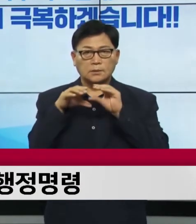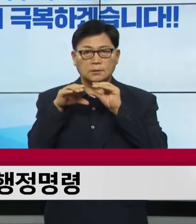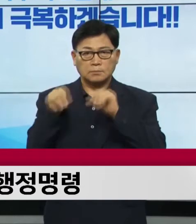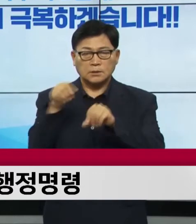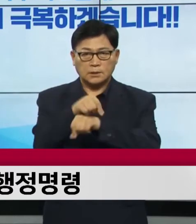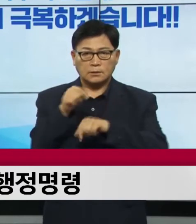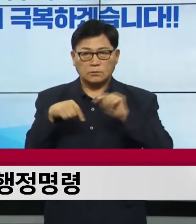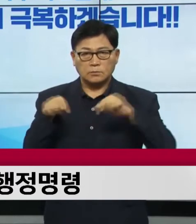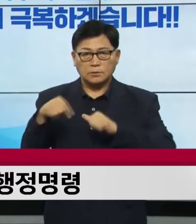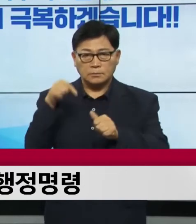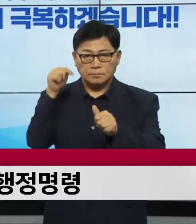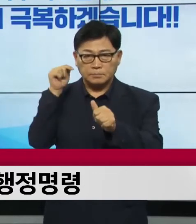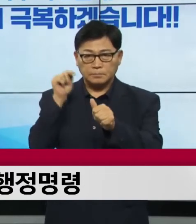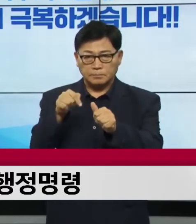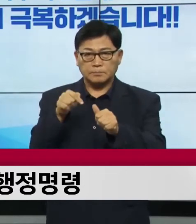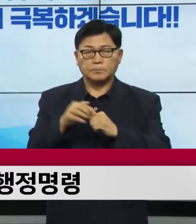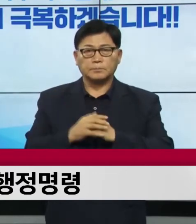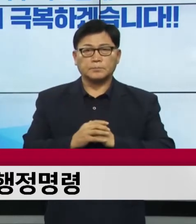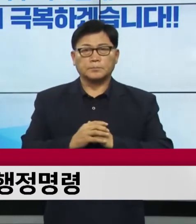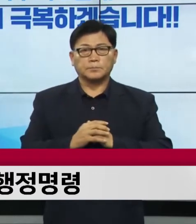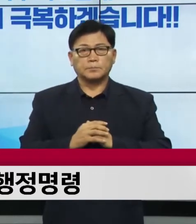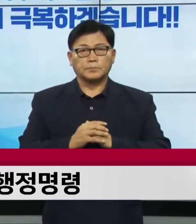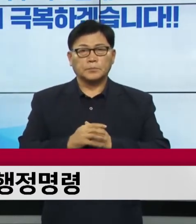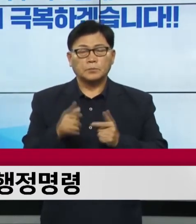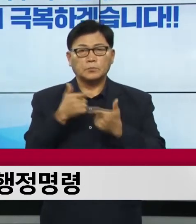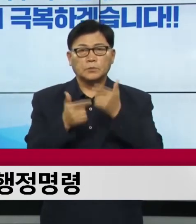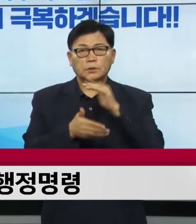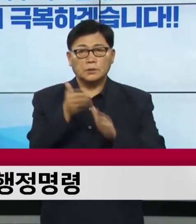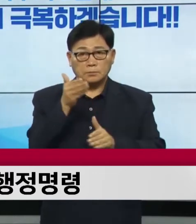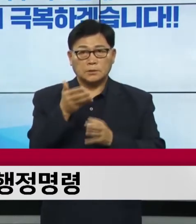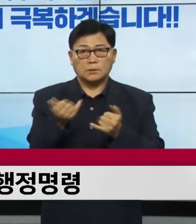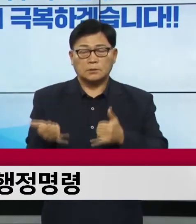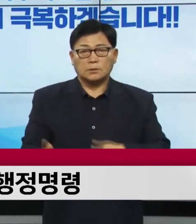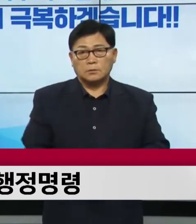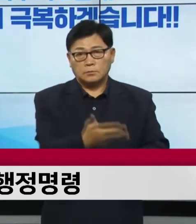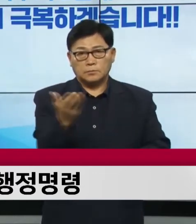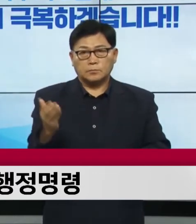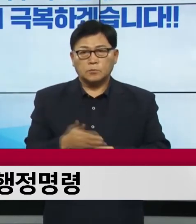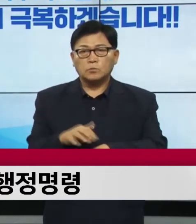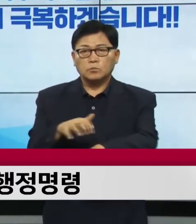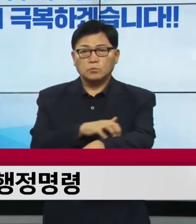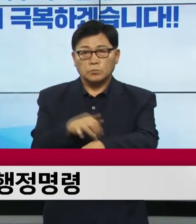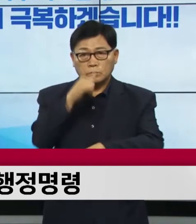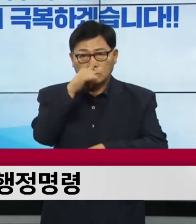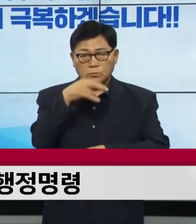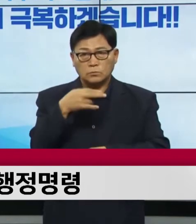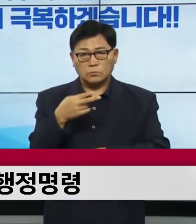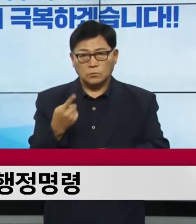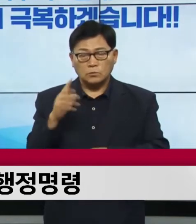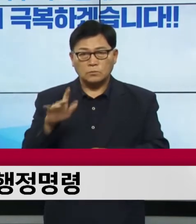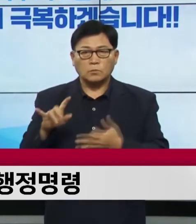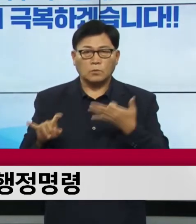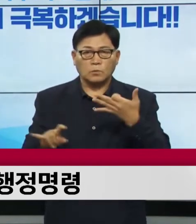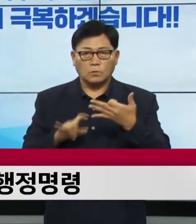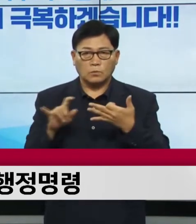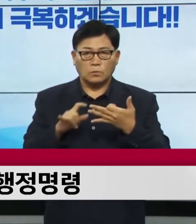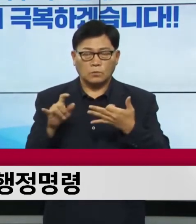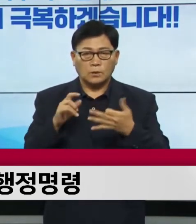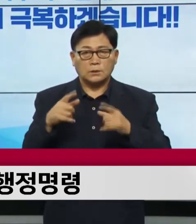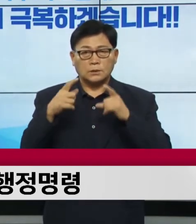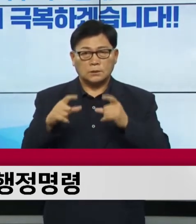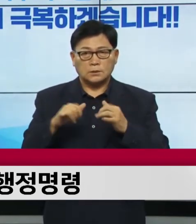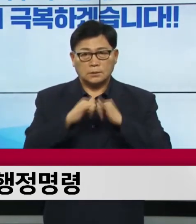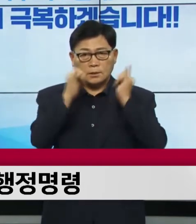행정명령을 내립니다. 부산 시민께서는 불편함이 있더라도 코로나19의